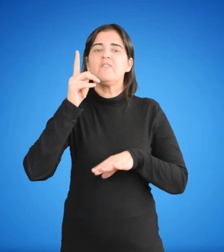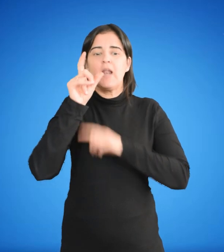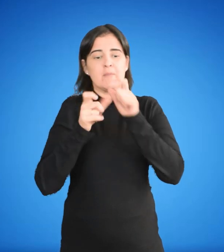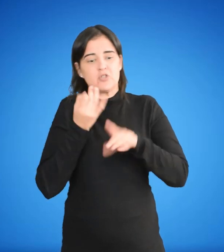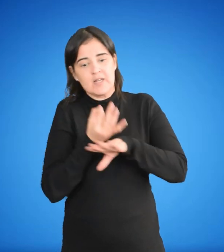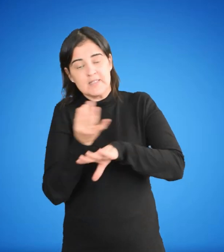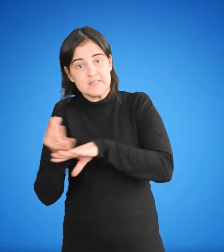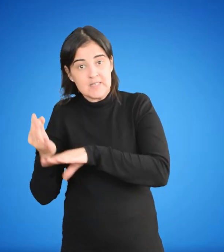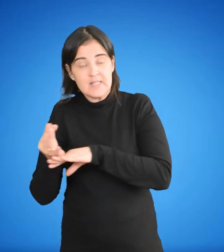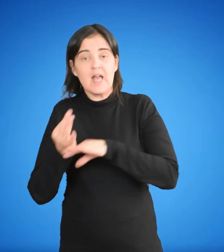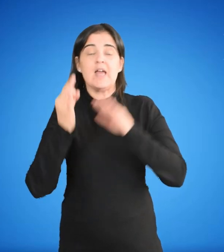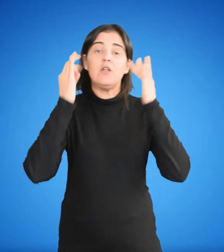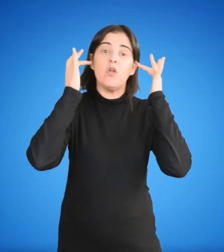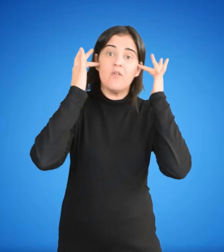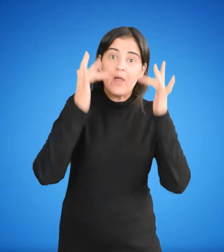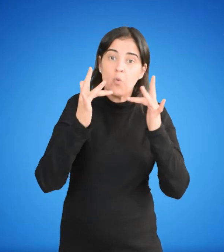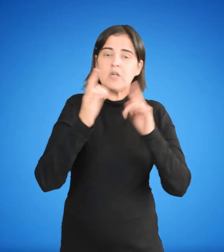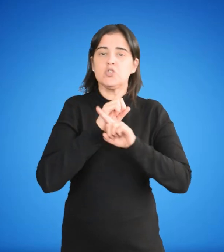educadores del ámbito de la educación no formal.